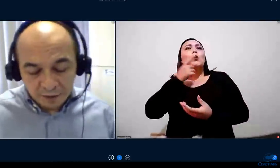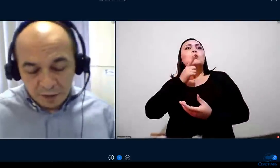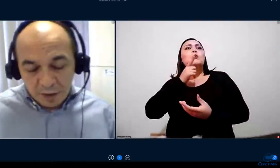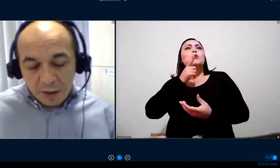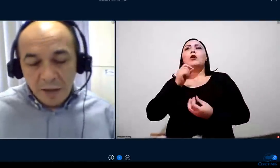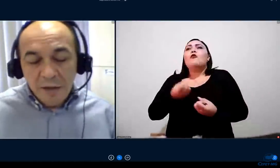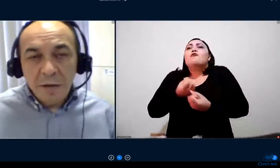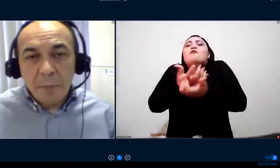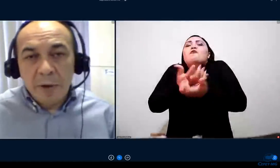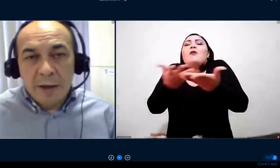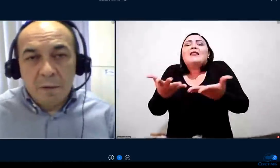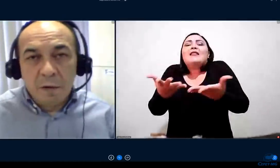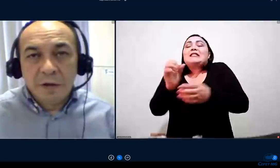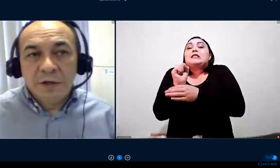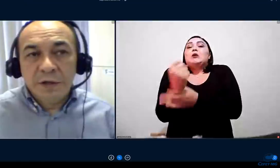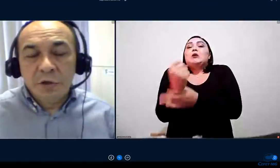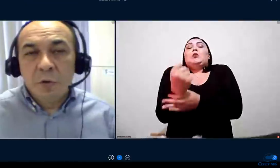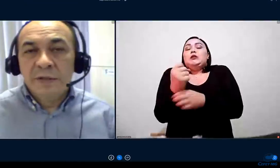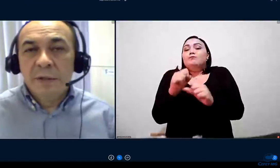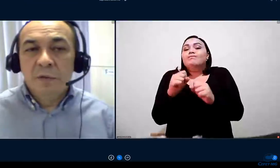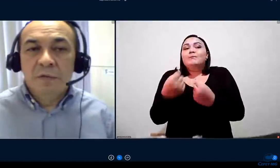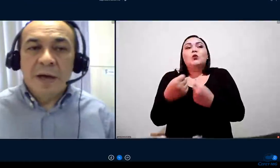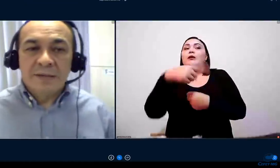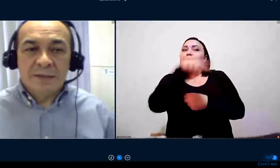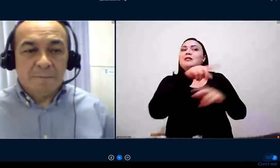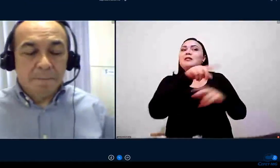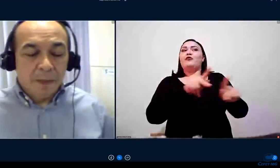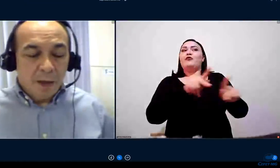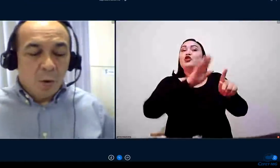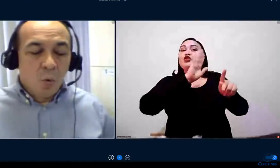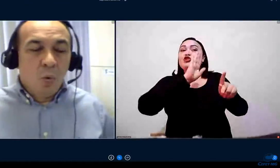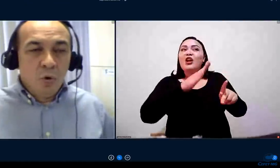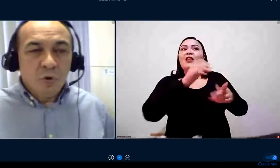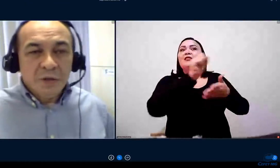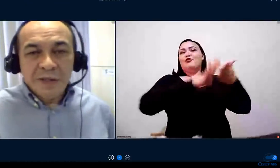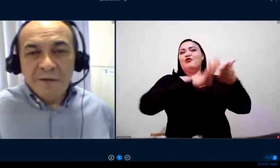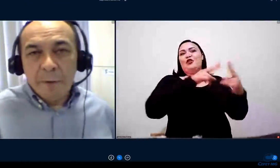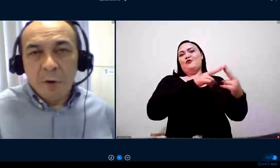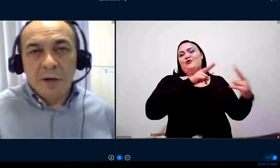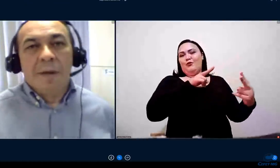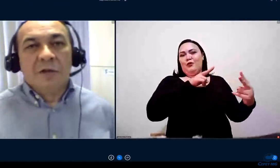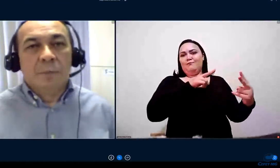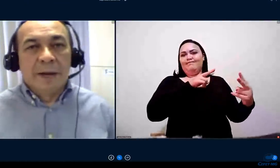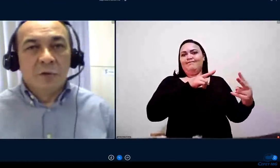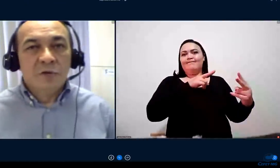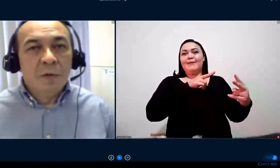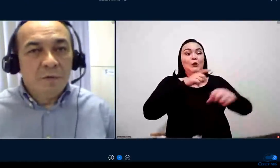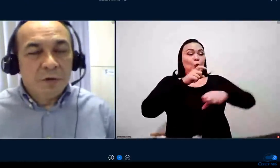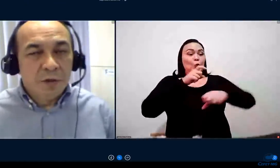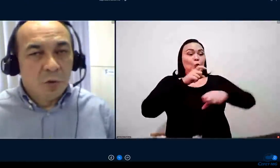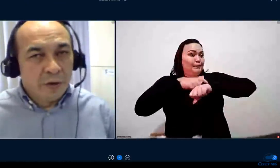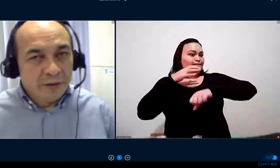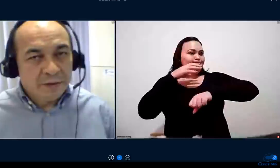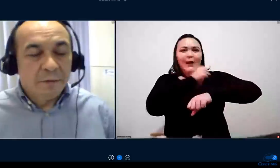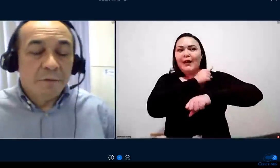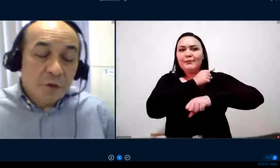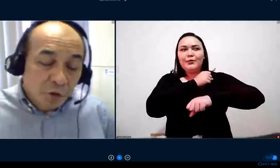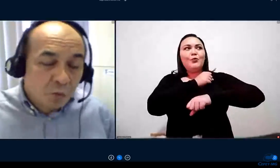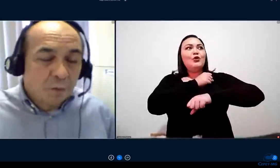e em tempo recorde a gente conseguiu fazer o curso que estava programado para 2022,